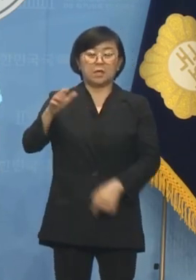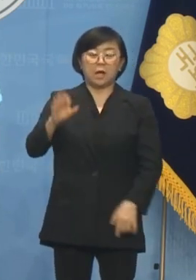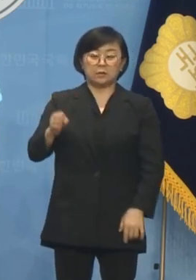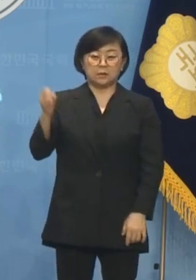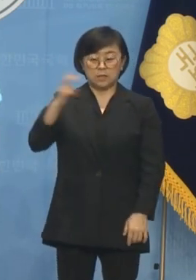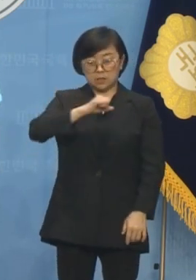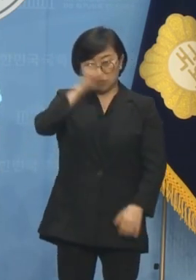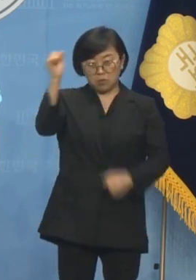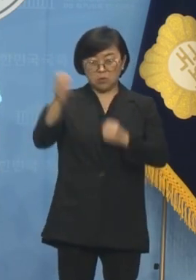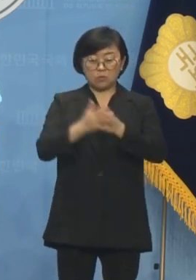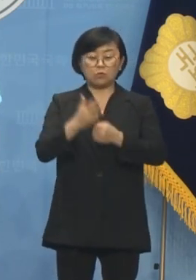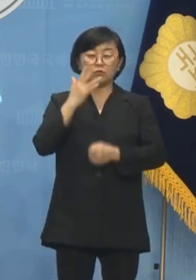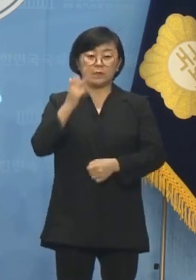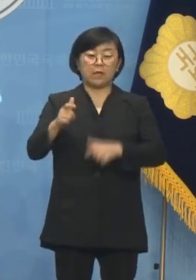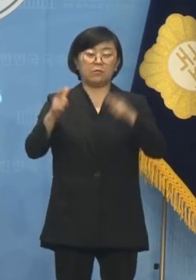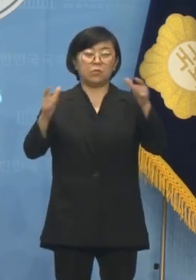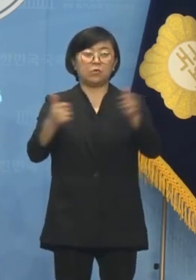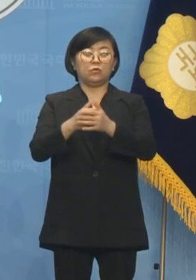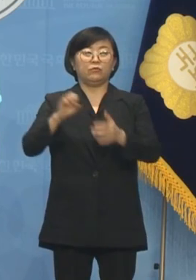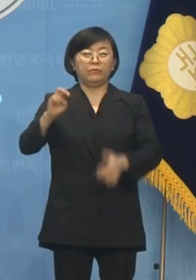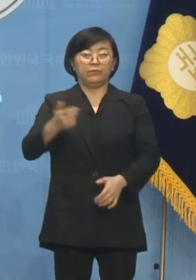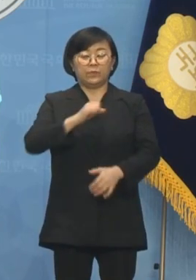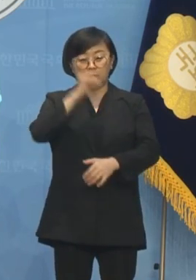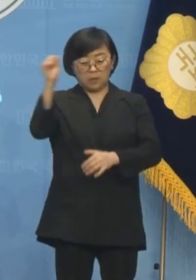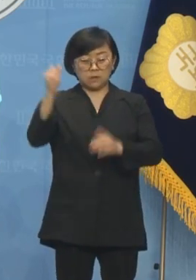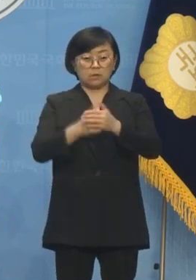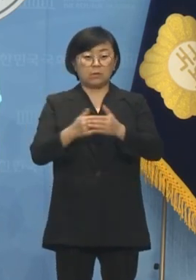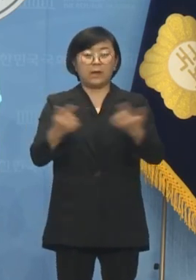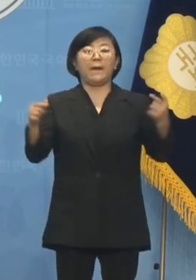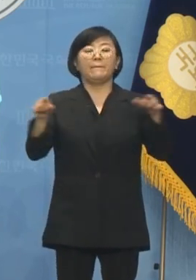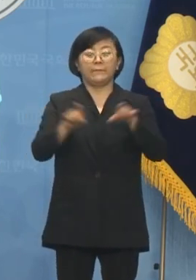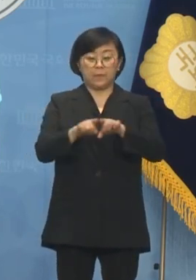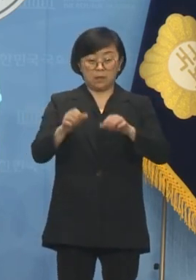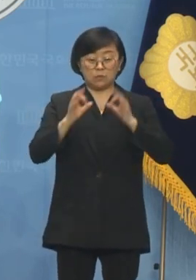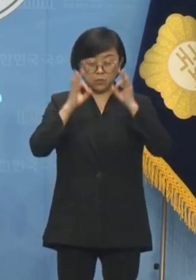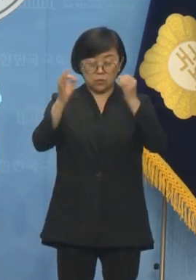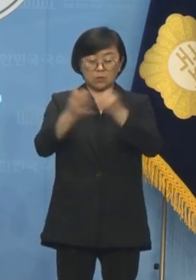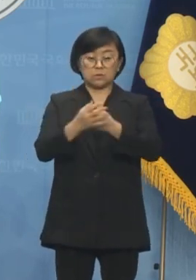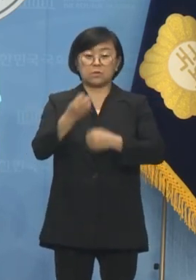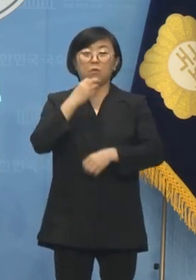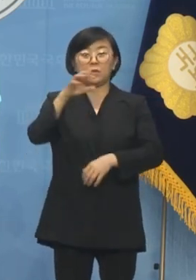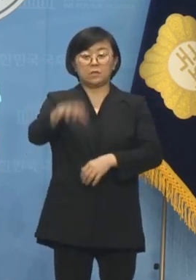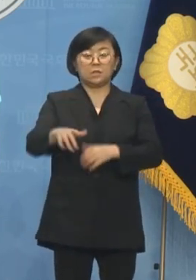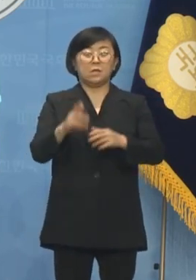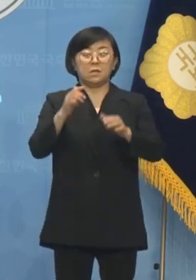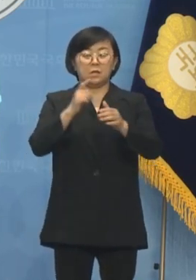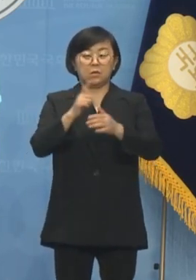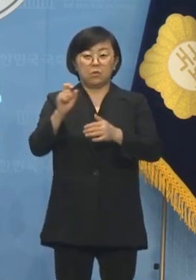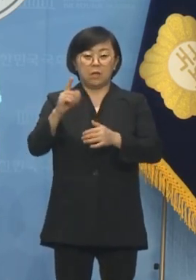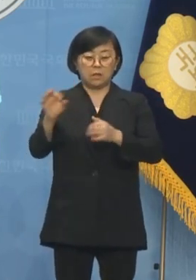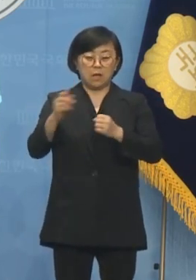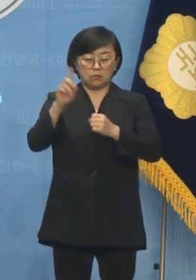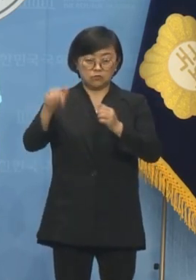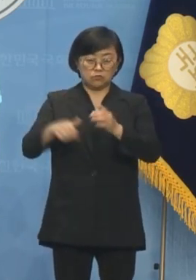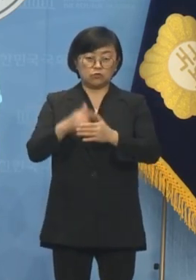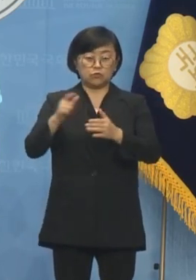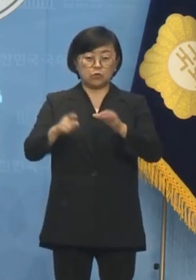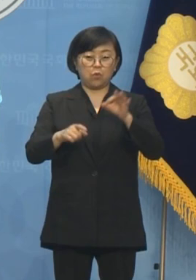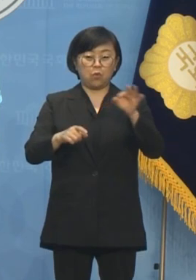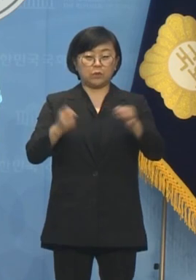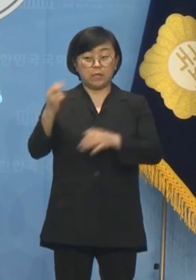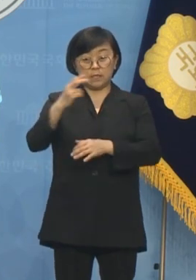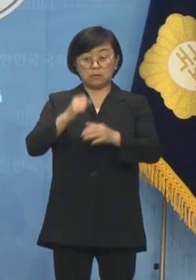재선과 울선 북구 윤종호 의원의 당선을 위해 함께할 것이고 서울에서는 관악굴 이상규 후보의 재선과